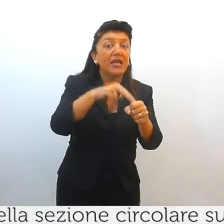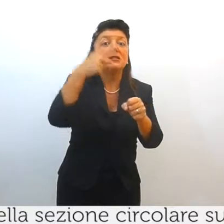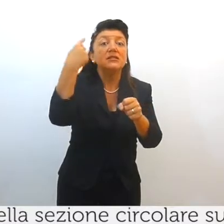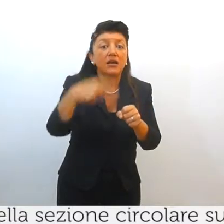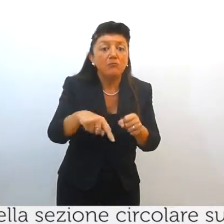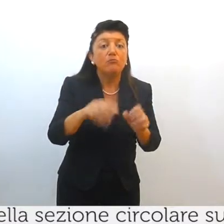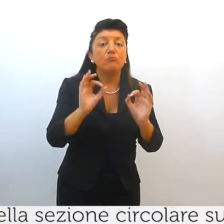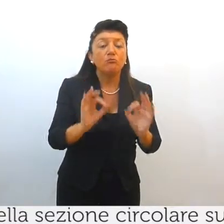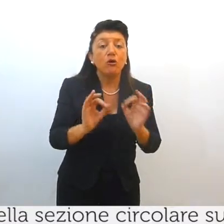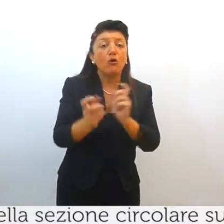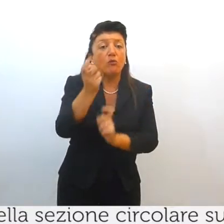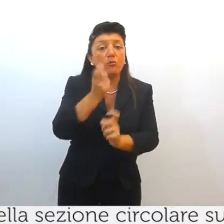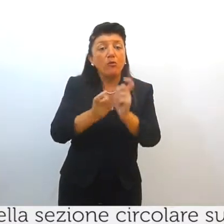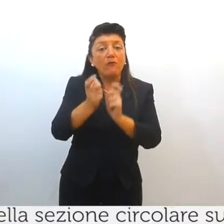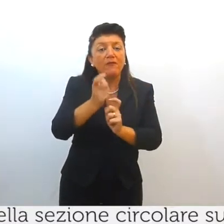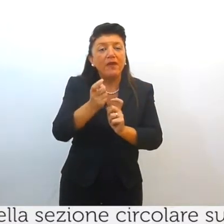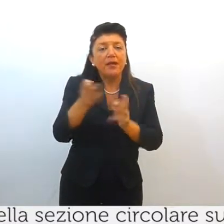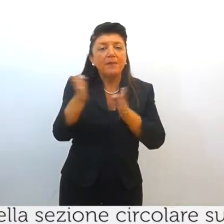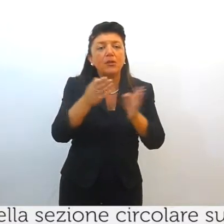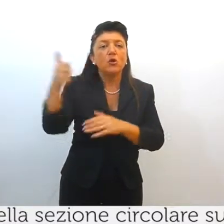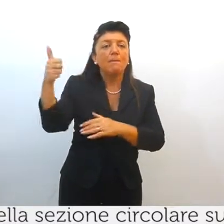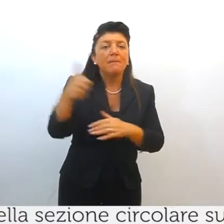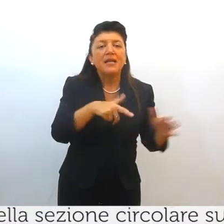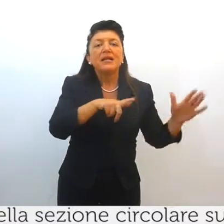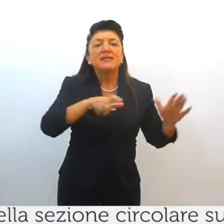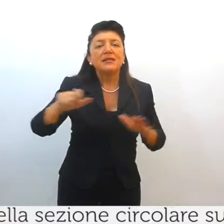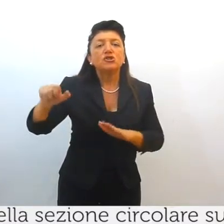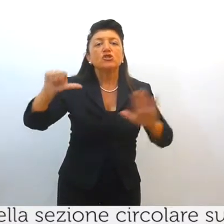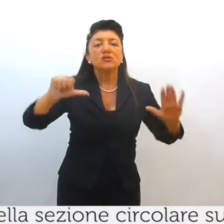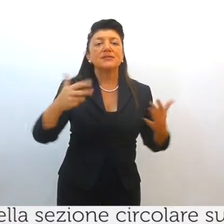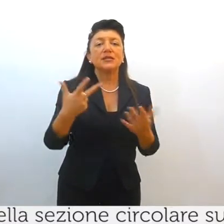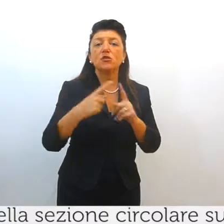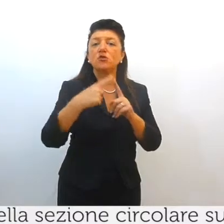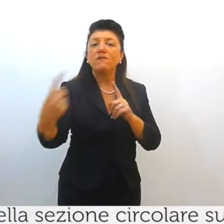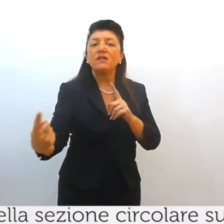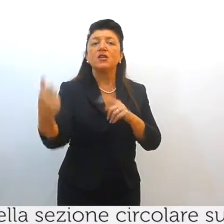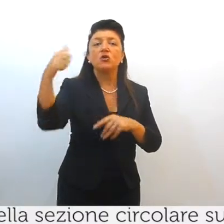a Ugento dal 1768 sino al 1781.